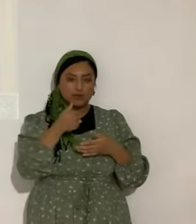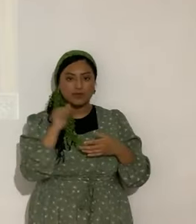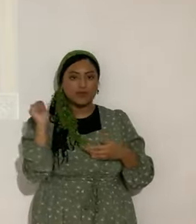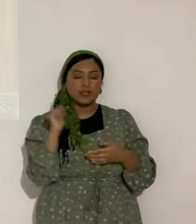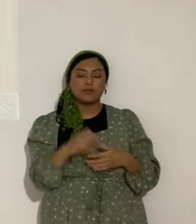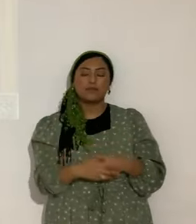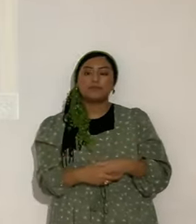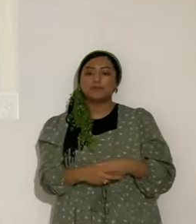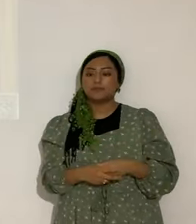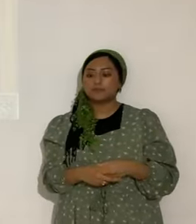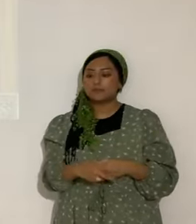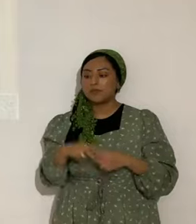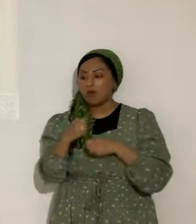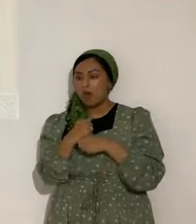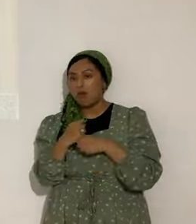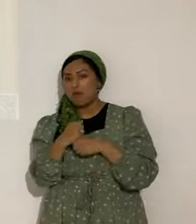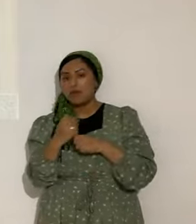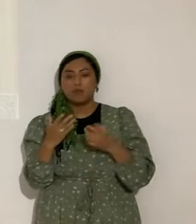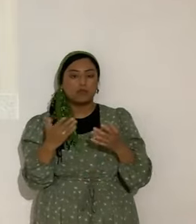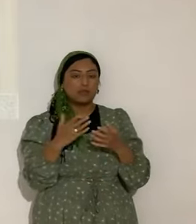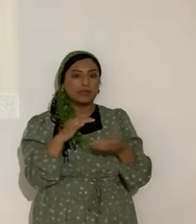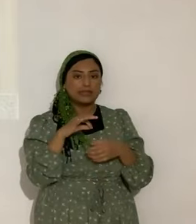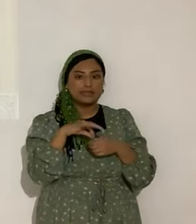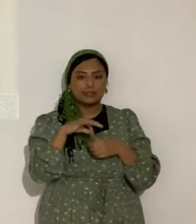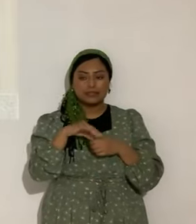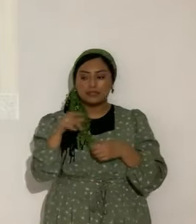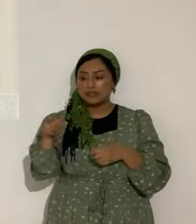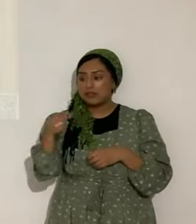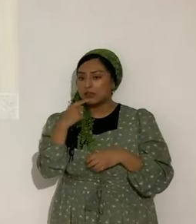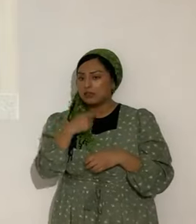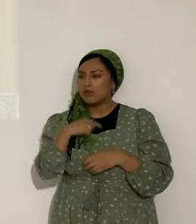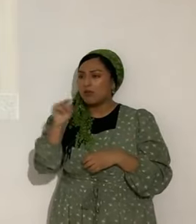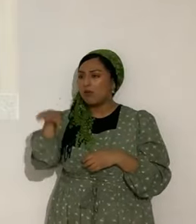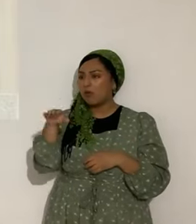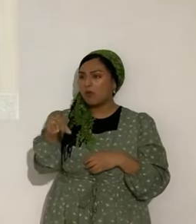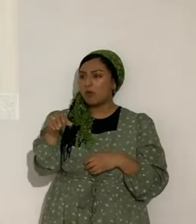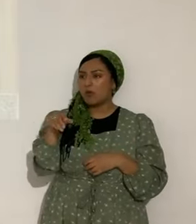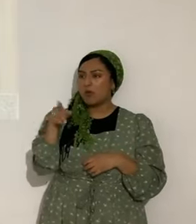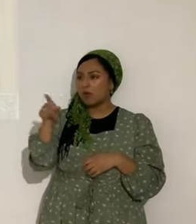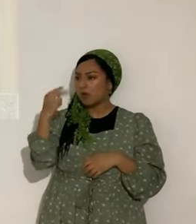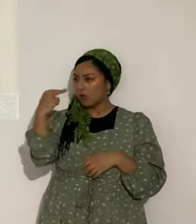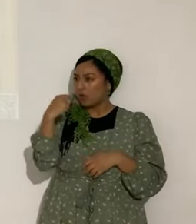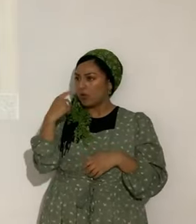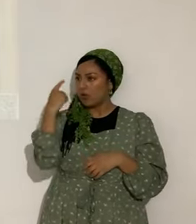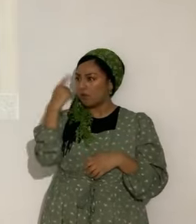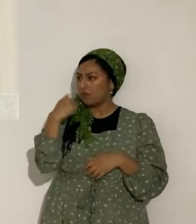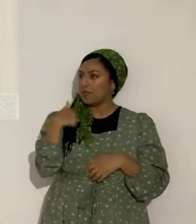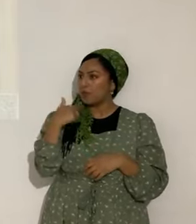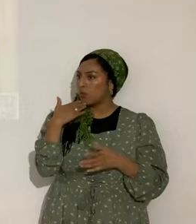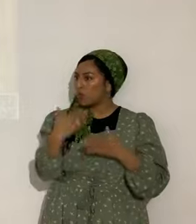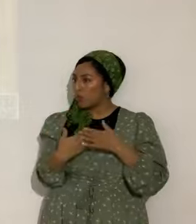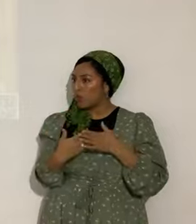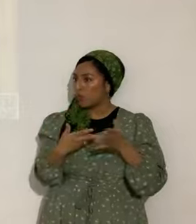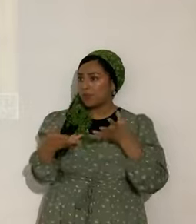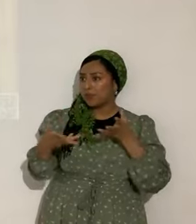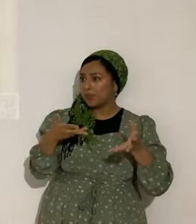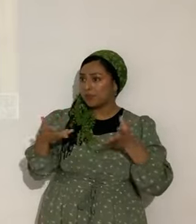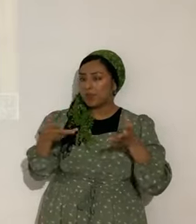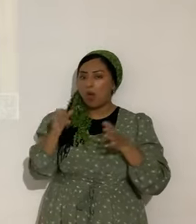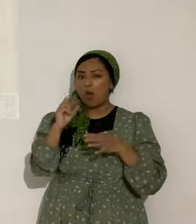sé. Algún café. Un té. Y me dicen. Roe. ¿Qué nota usted de mí? ¿Me nota bien? O en privado, ¿verdad?